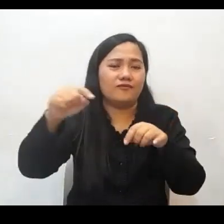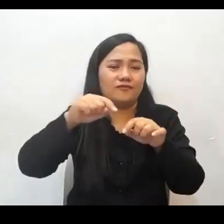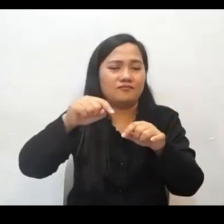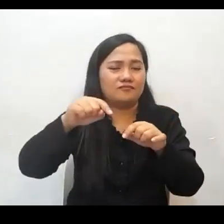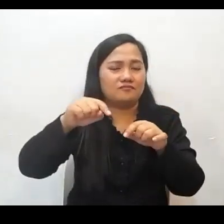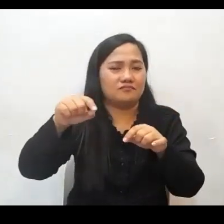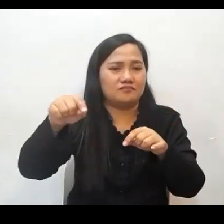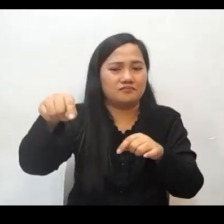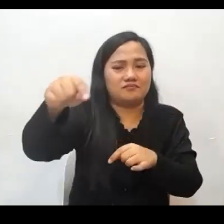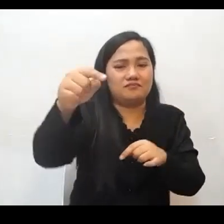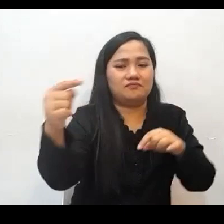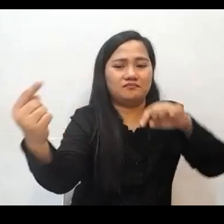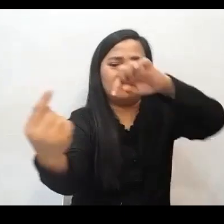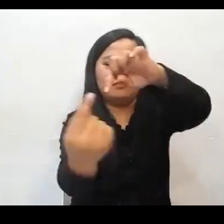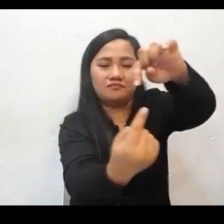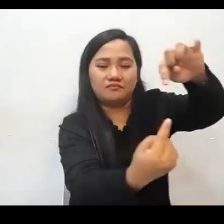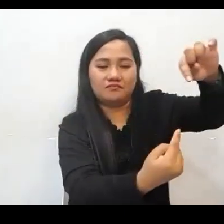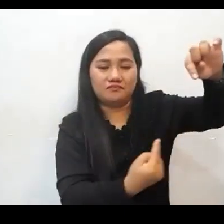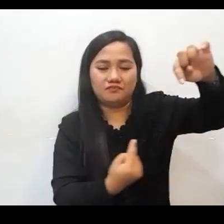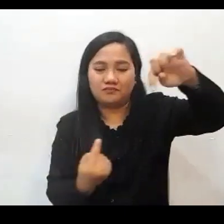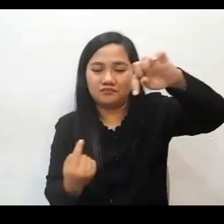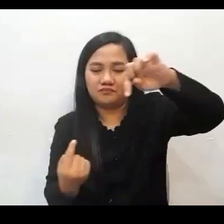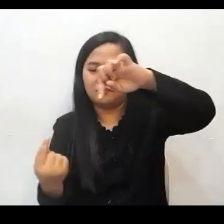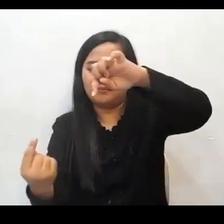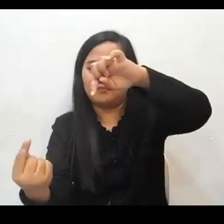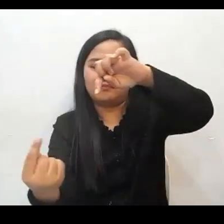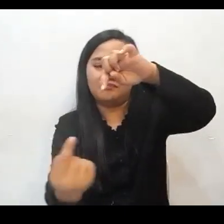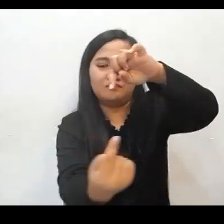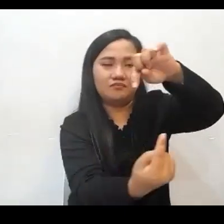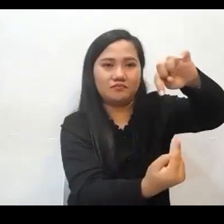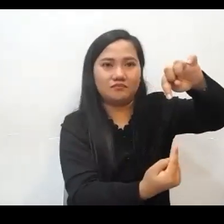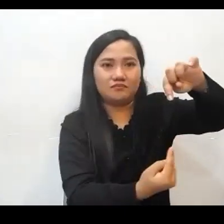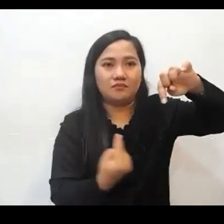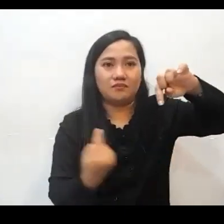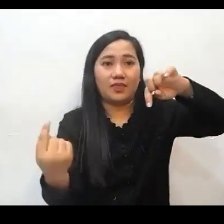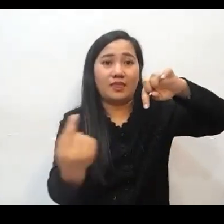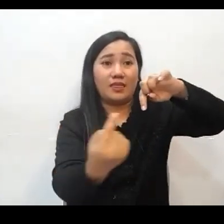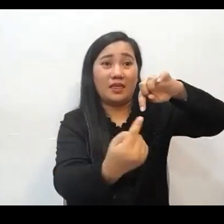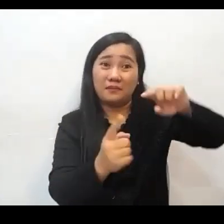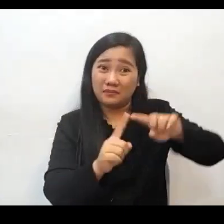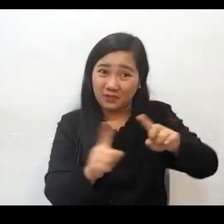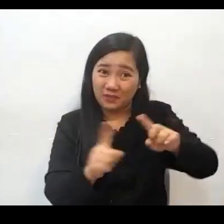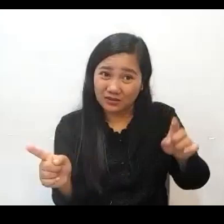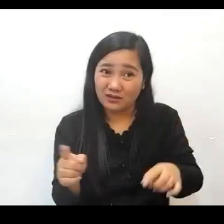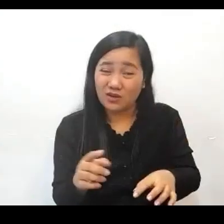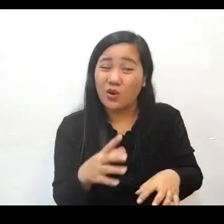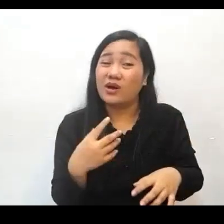kaya kahit ito po merong distansya ngunit yung buwan kanyang inoobserbahan yung mundo at ibinibigay nito yung kanyang kailangan